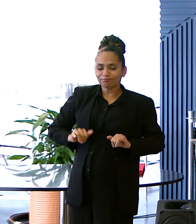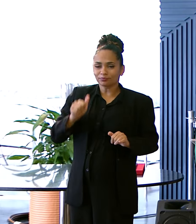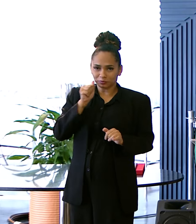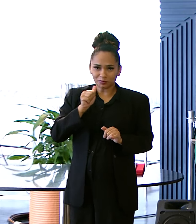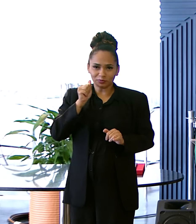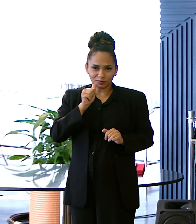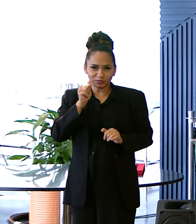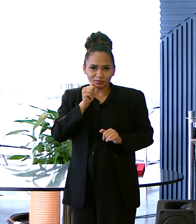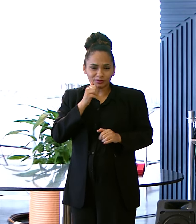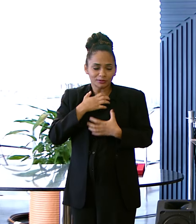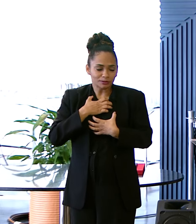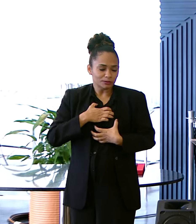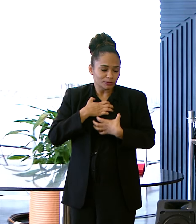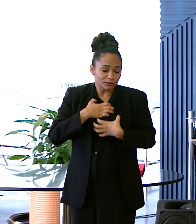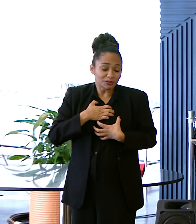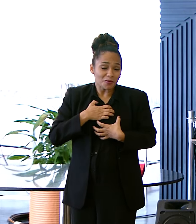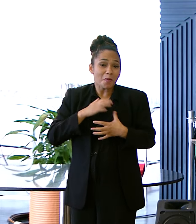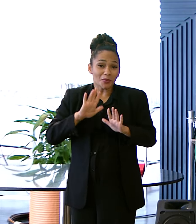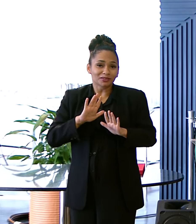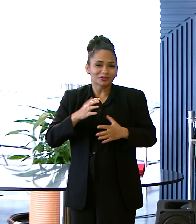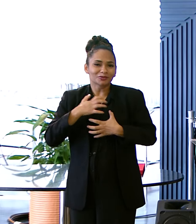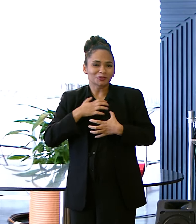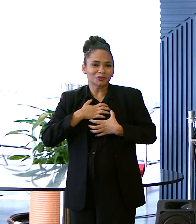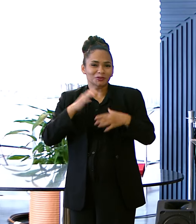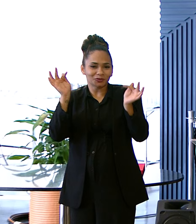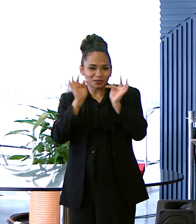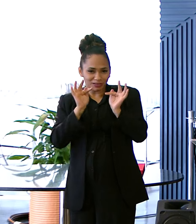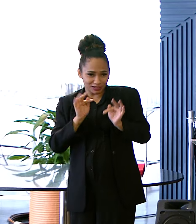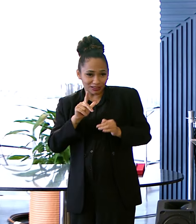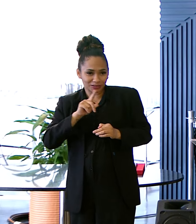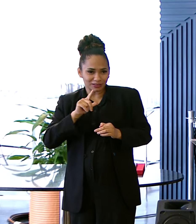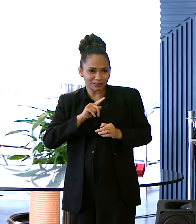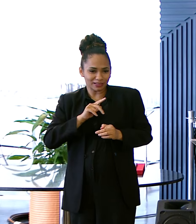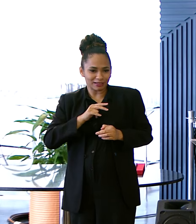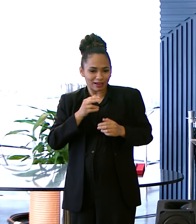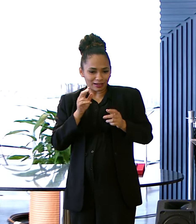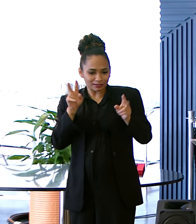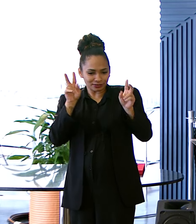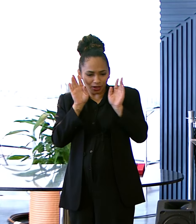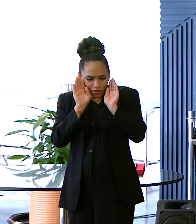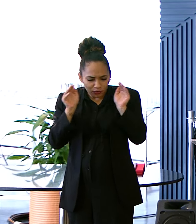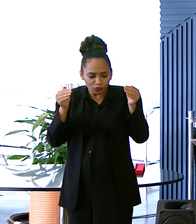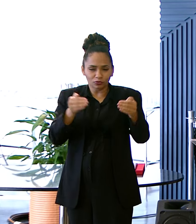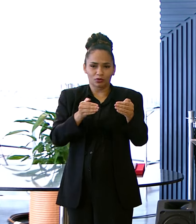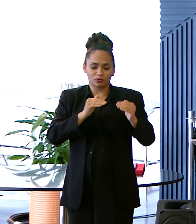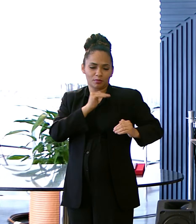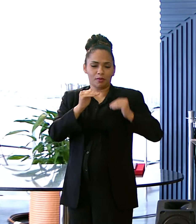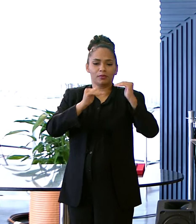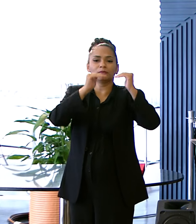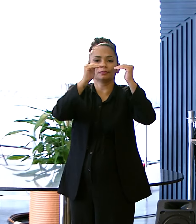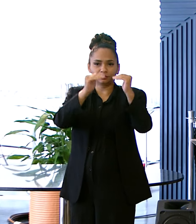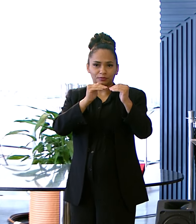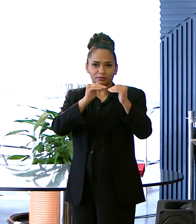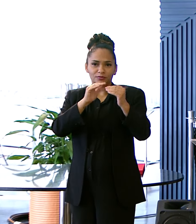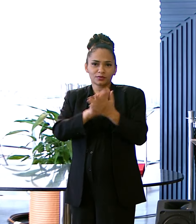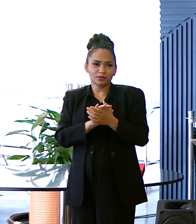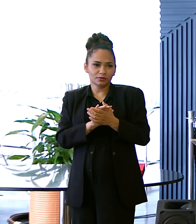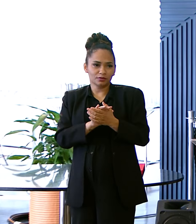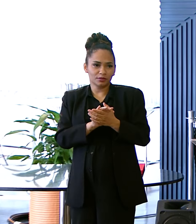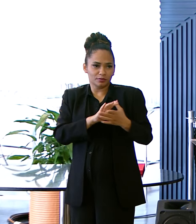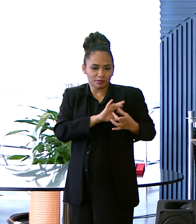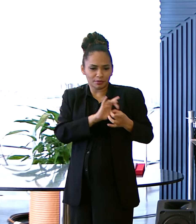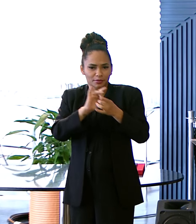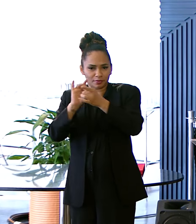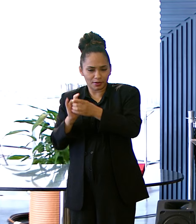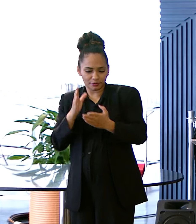E eu fico feliz Que o nosso governador Tem tido esse olhar E devagarinho Nós vamos aí Melhorando e estruturando Cada vez mais A rede de